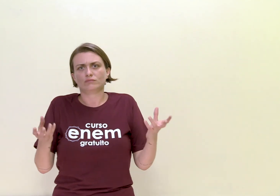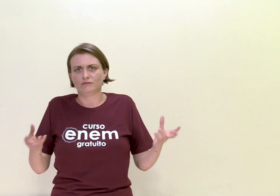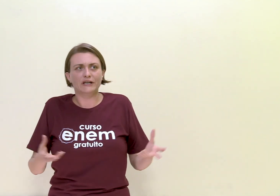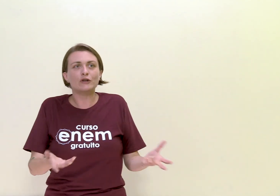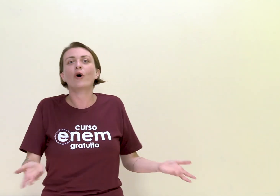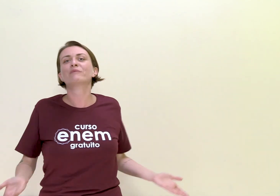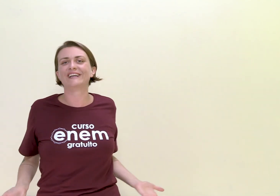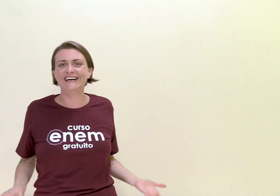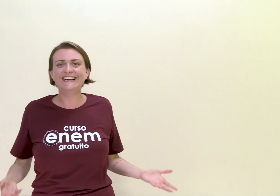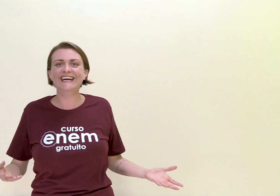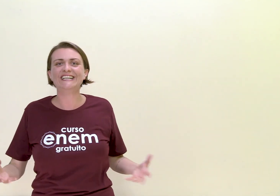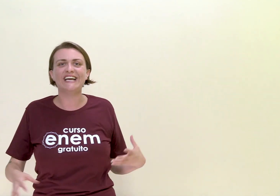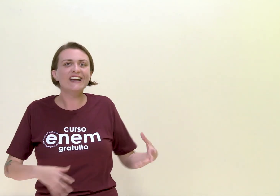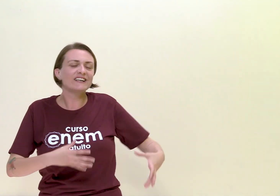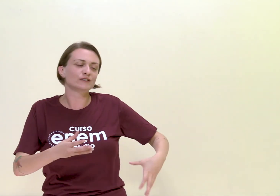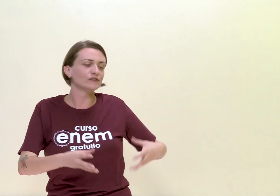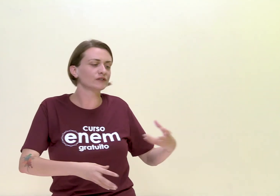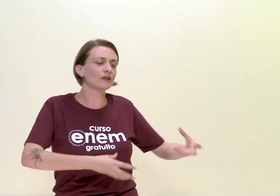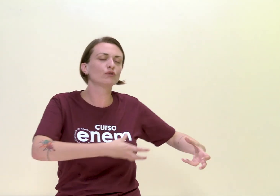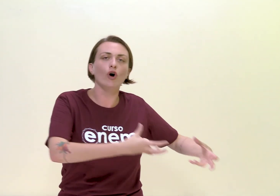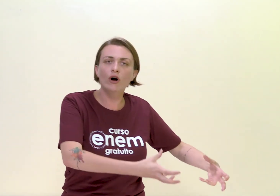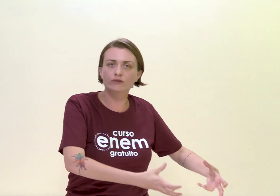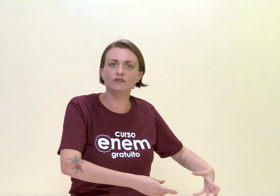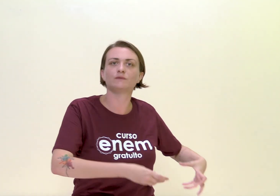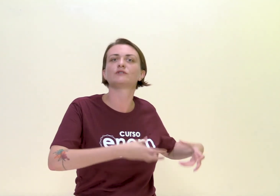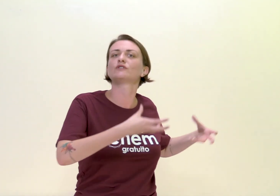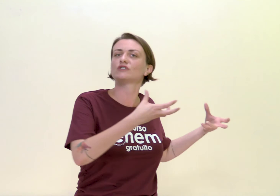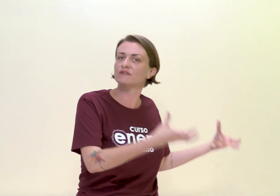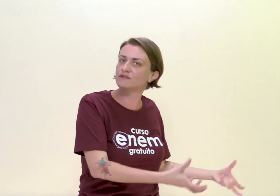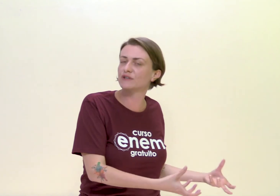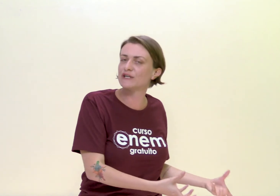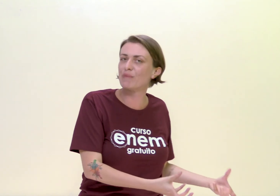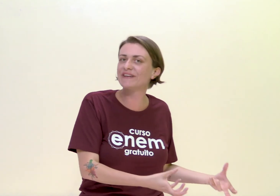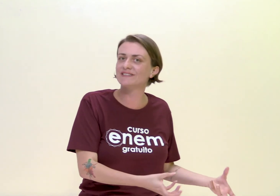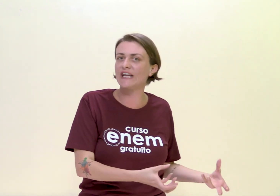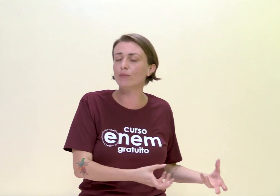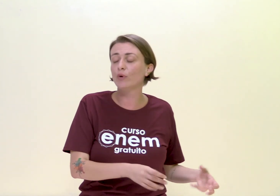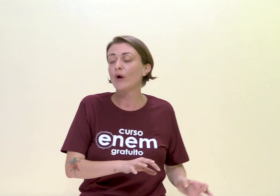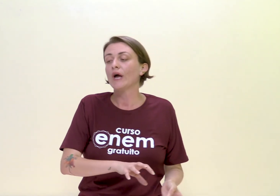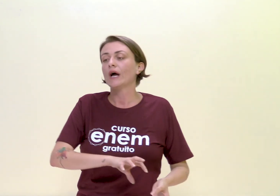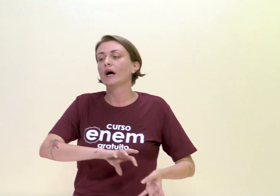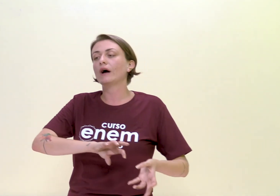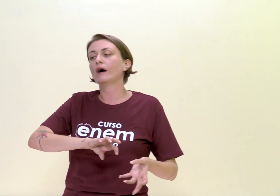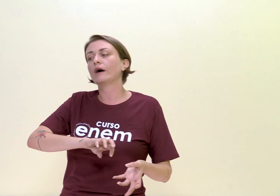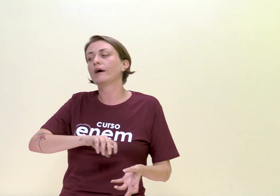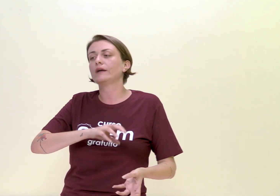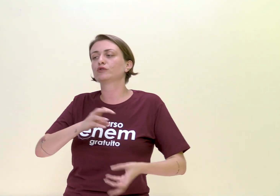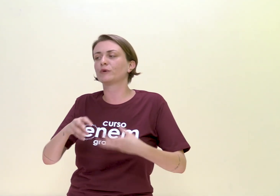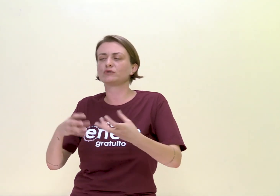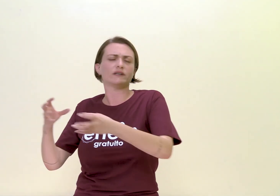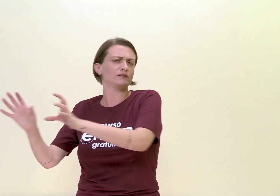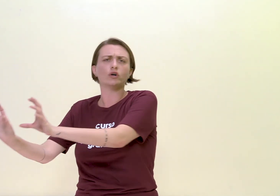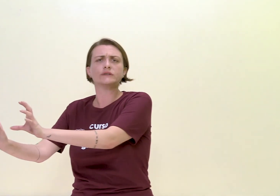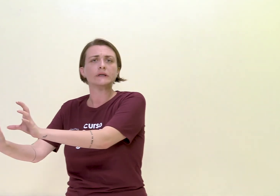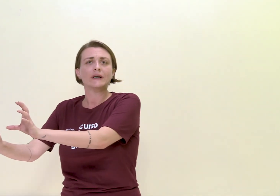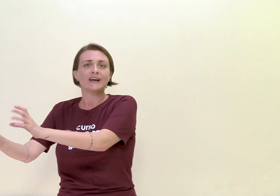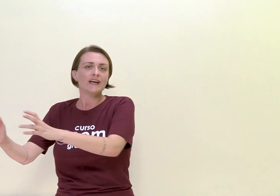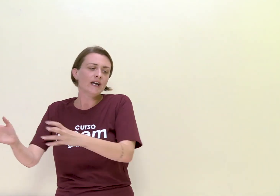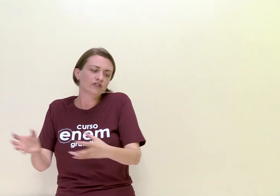não era o nome da galera, os nossos autóctones, as pessoas que já viviam aqui há mais tempo, e os portugueses, outra. E aí